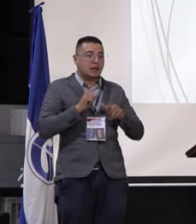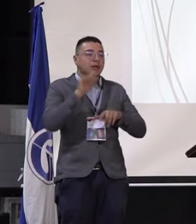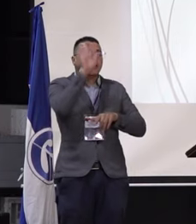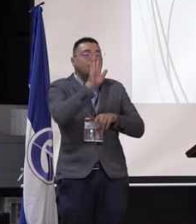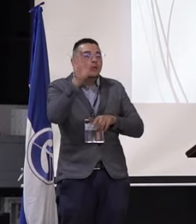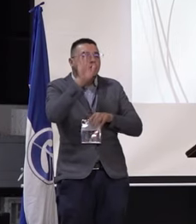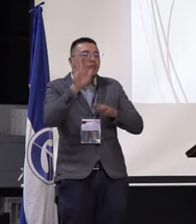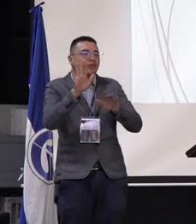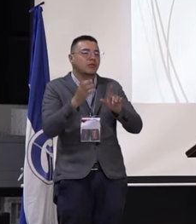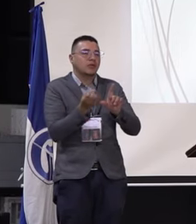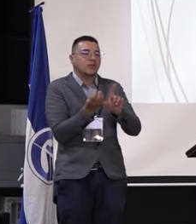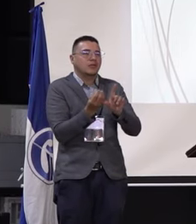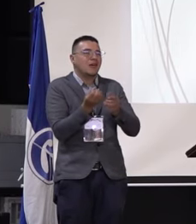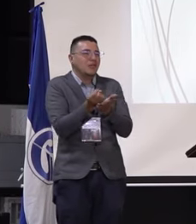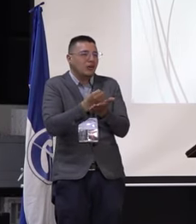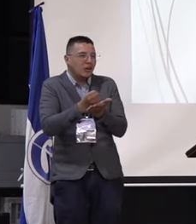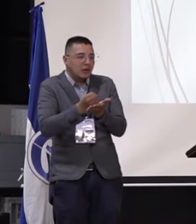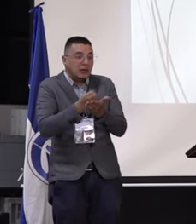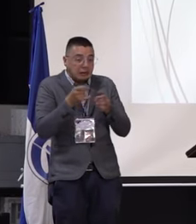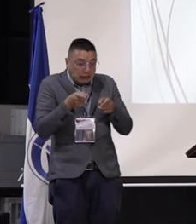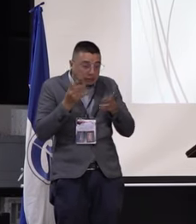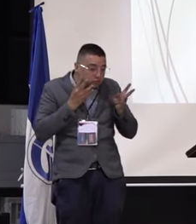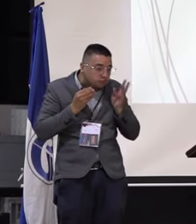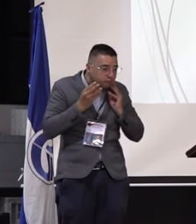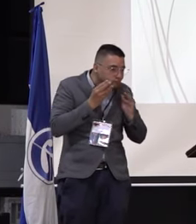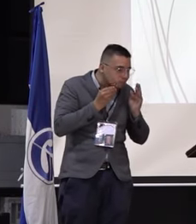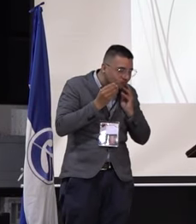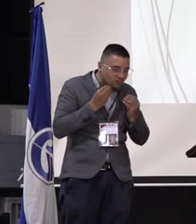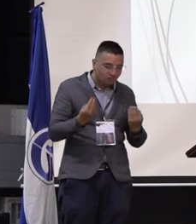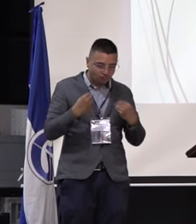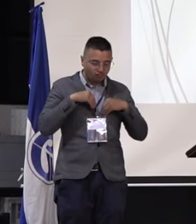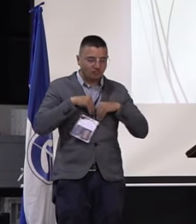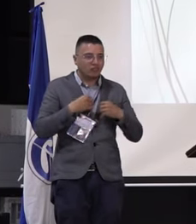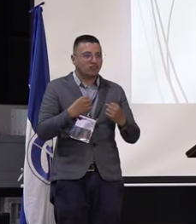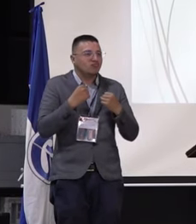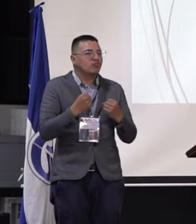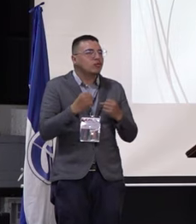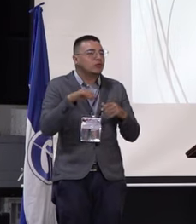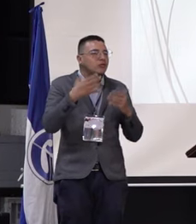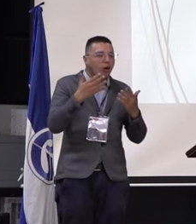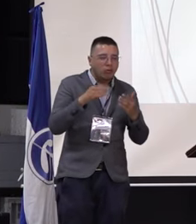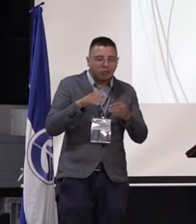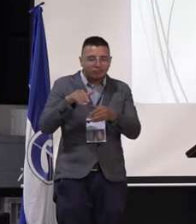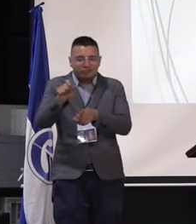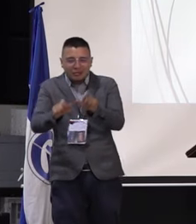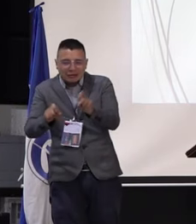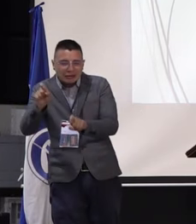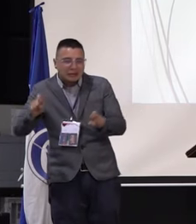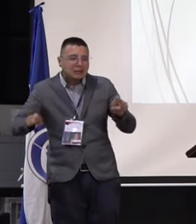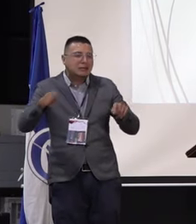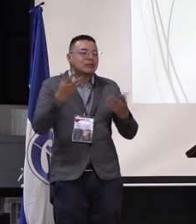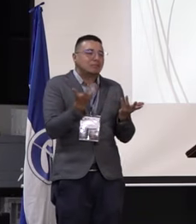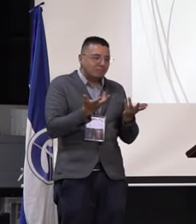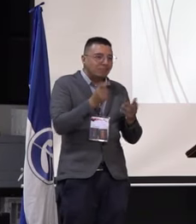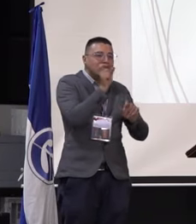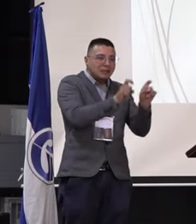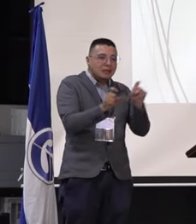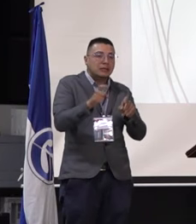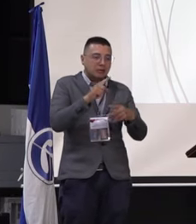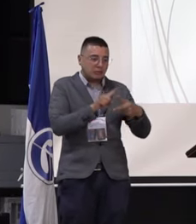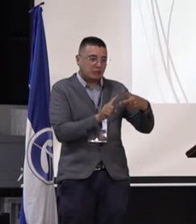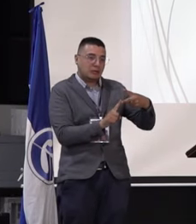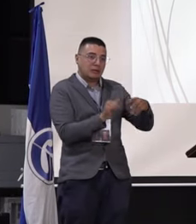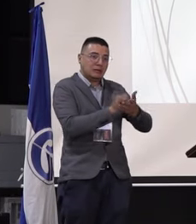Biología. Esta experiencia nos ha servido mucho para saber también cuáles son esas necesidades que estamos planteando en el marco de estas dos